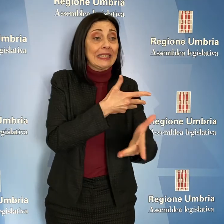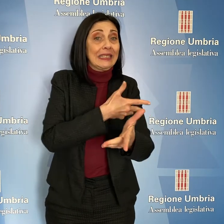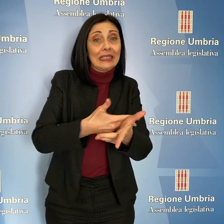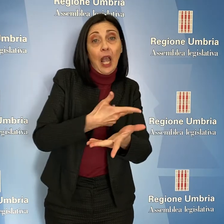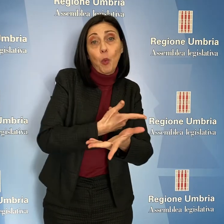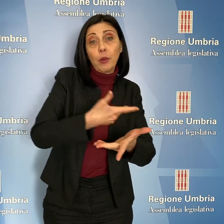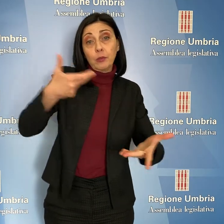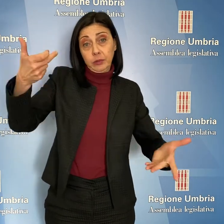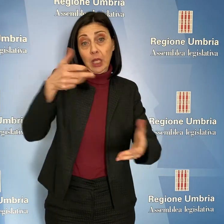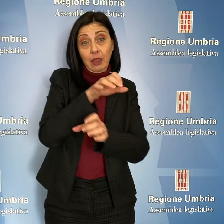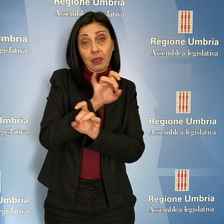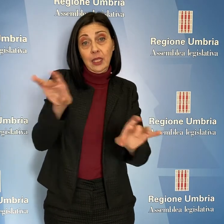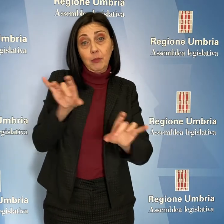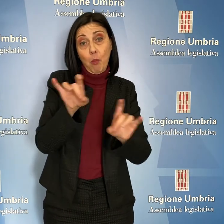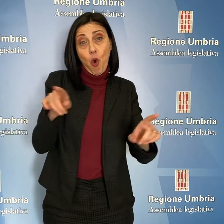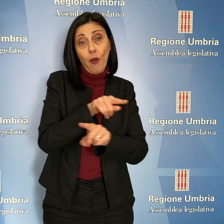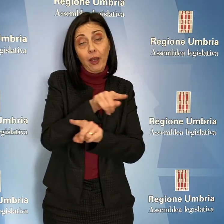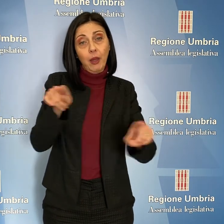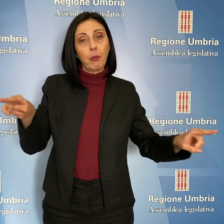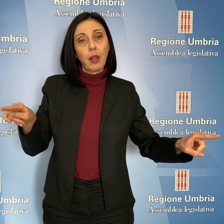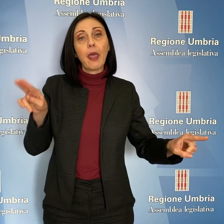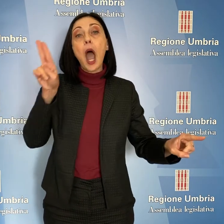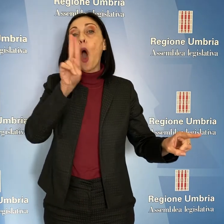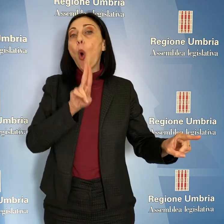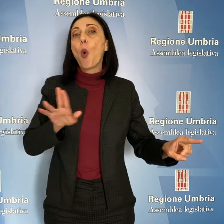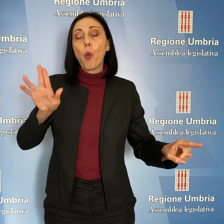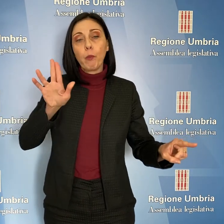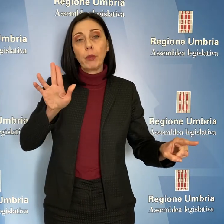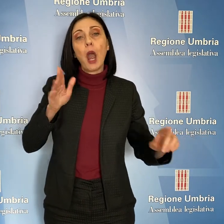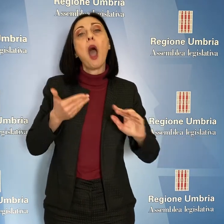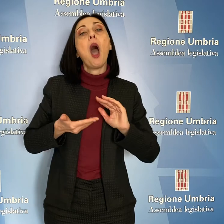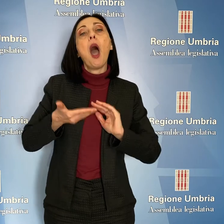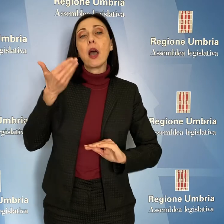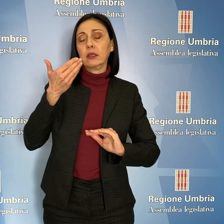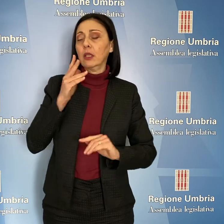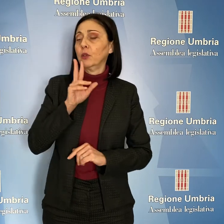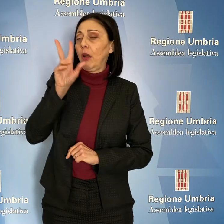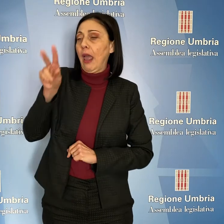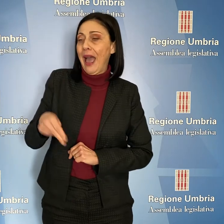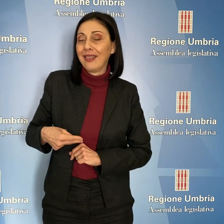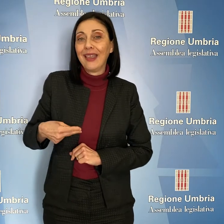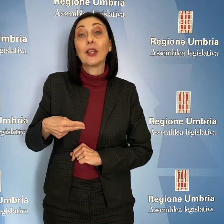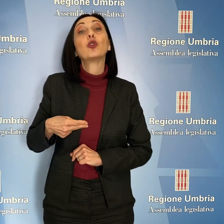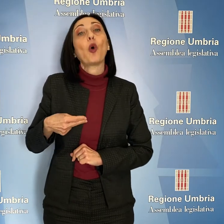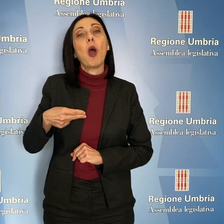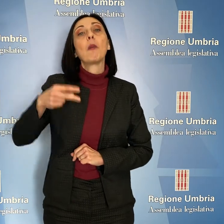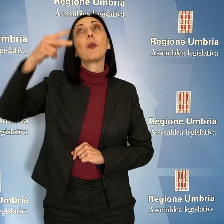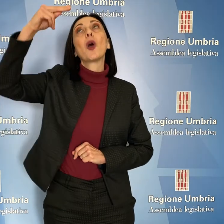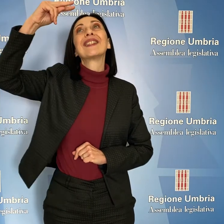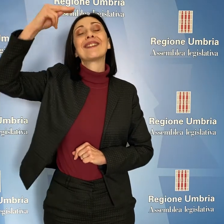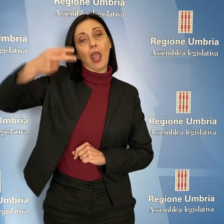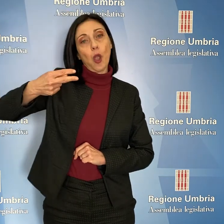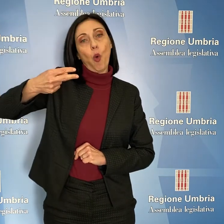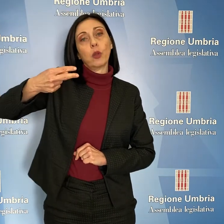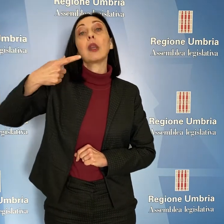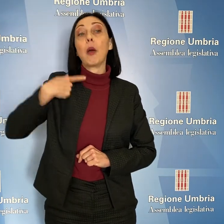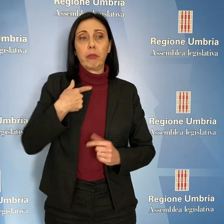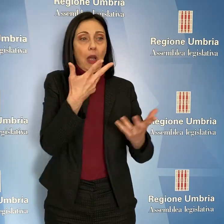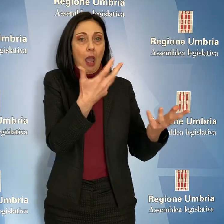disponibilità a donare plasma. L'Umbria, detto l'assessore, è la seconda per pazienti arruolati. Rispetto all'efficacia e